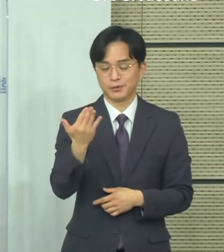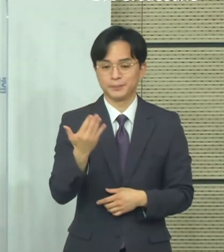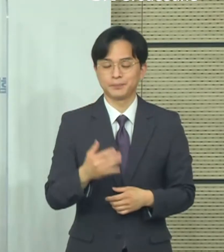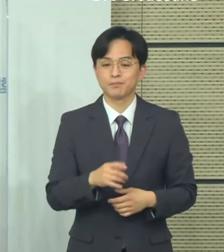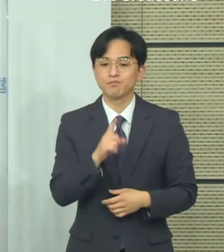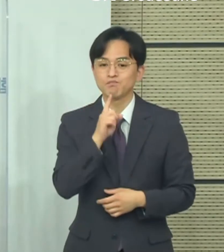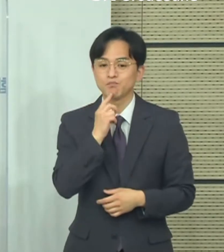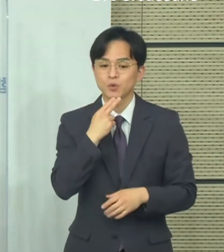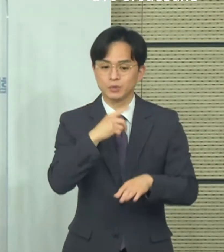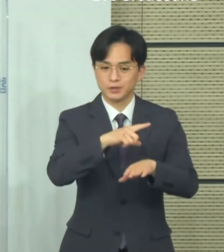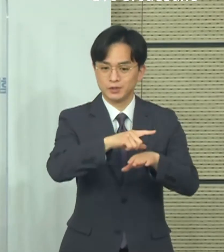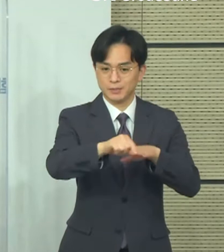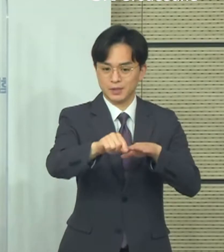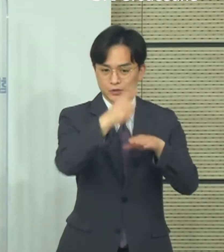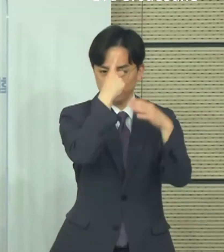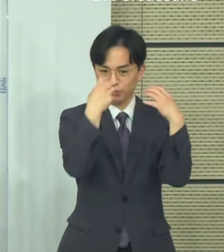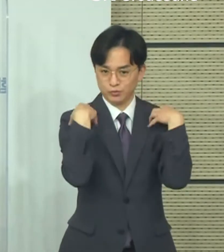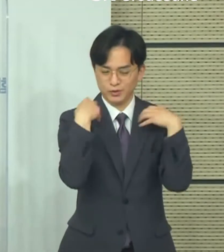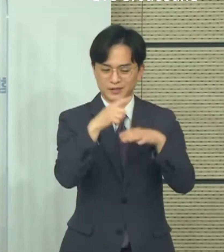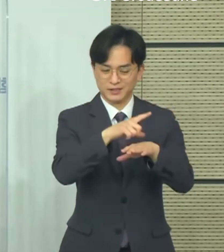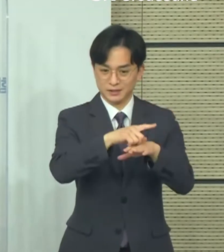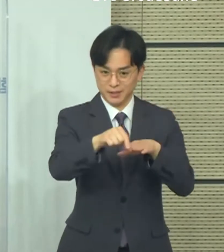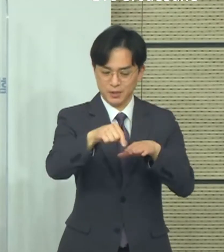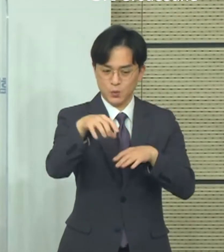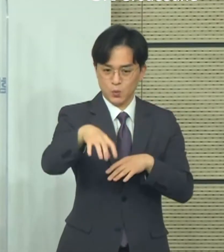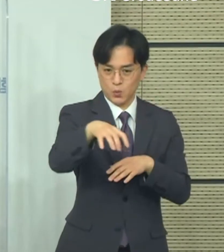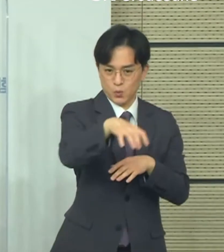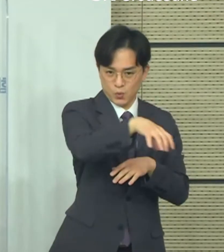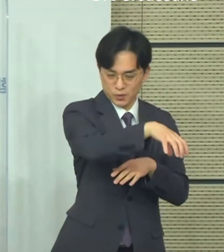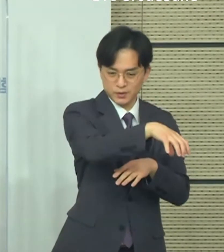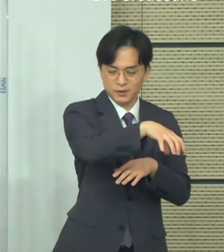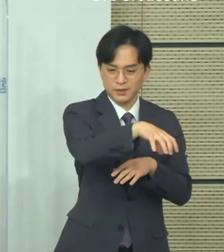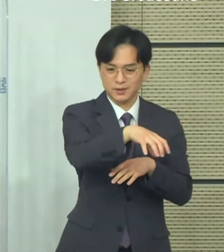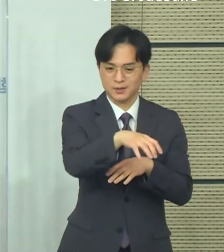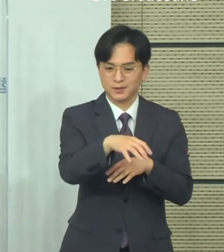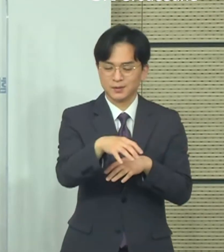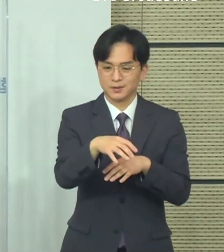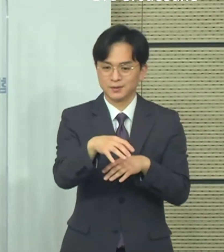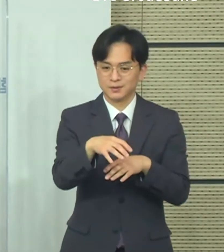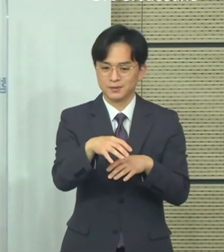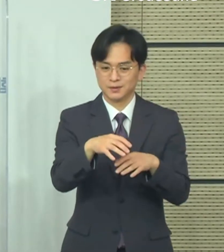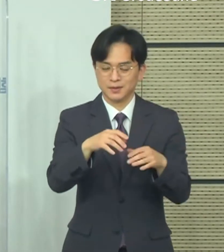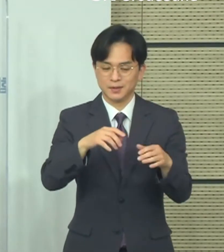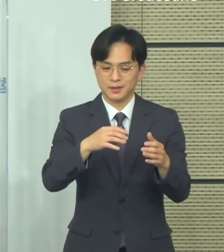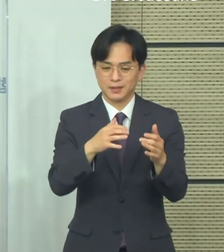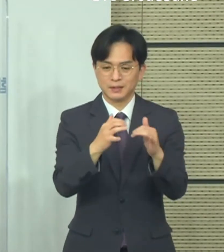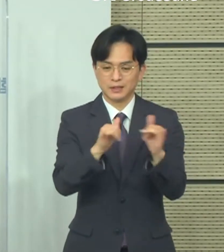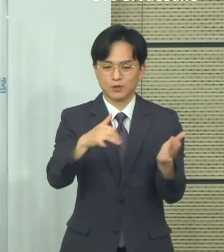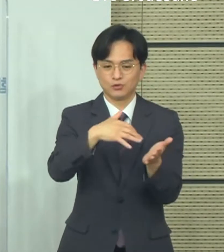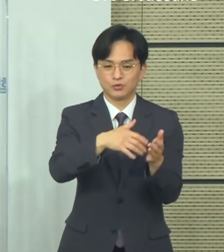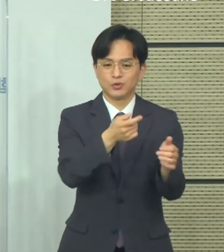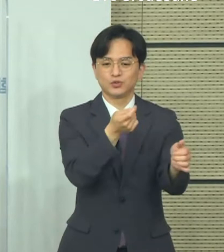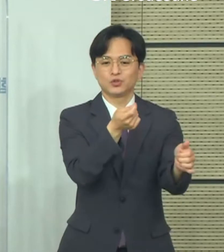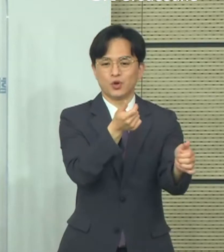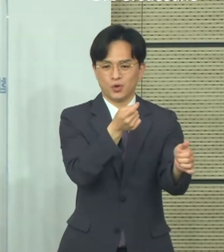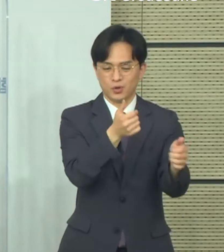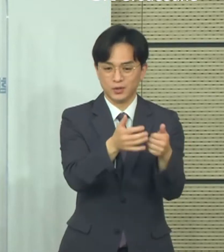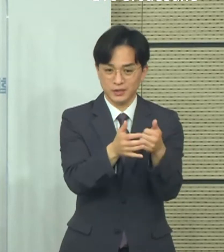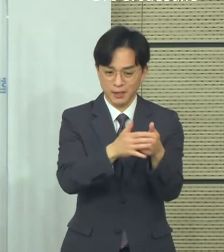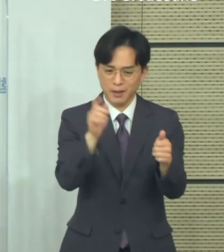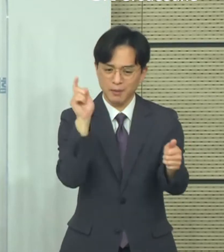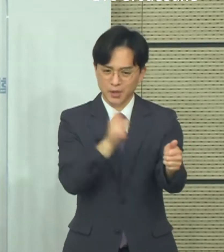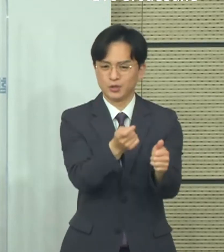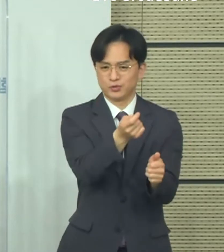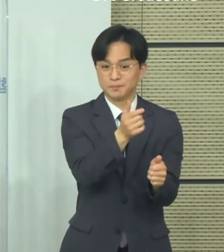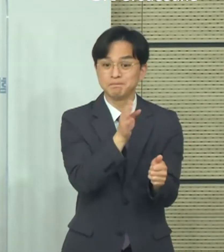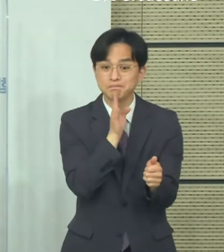개편안 거리 두기를 하더라도 아마 비수도권의 환자 수가 적은 지역에 비해서는 조금 높은 수준의 거리 두기 단계가